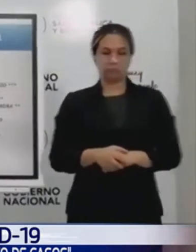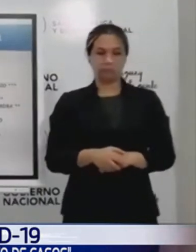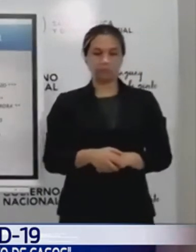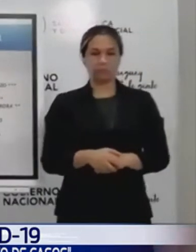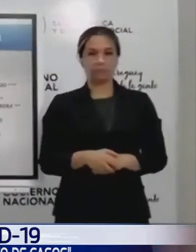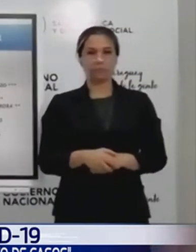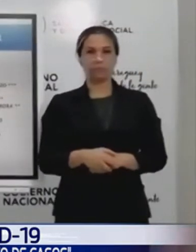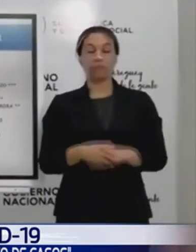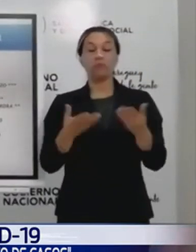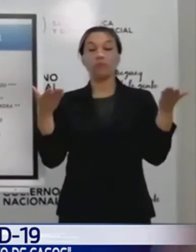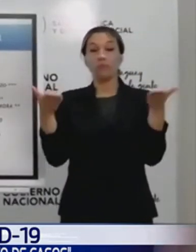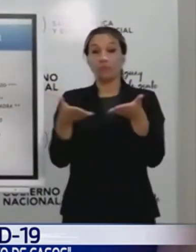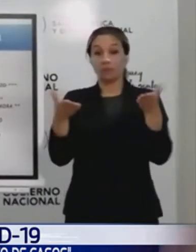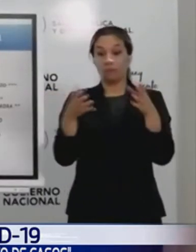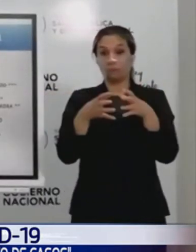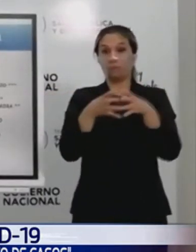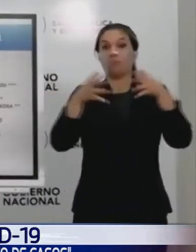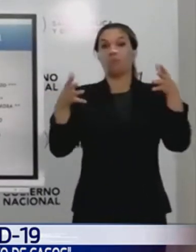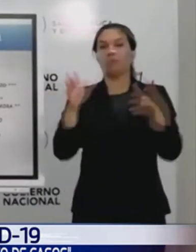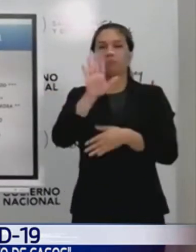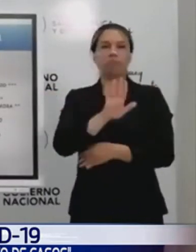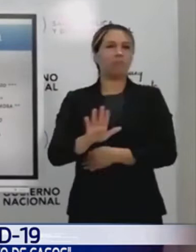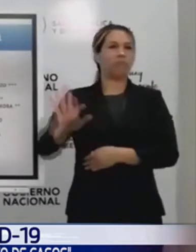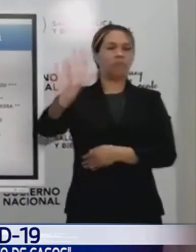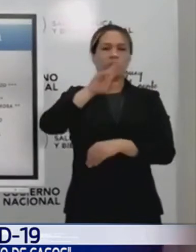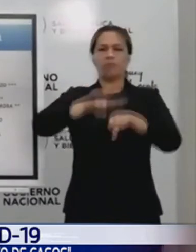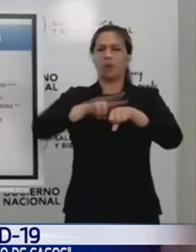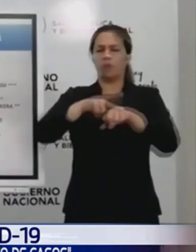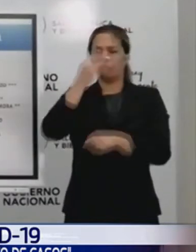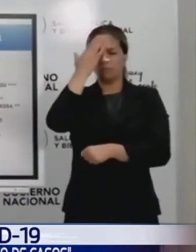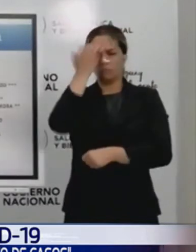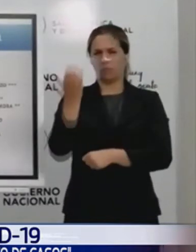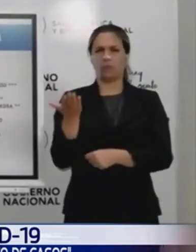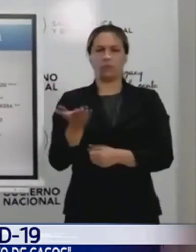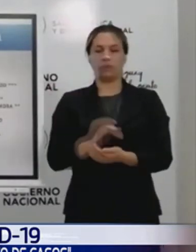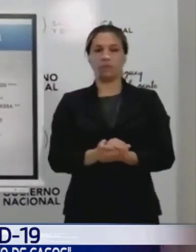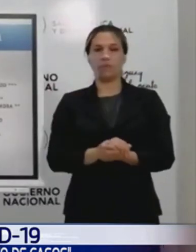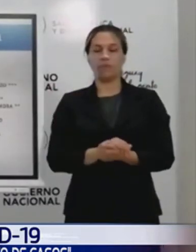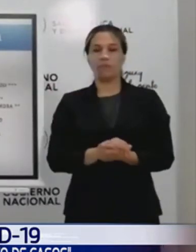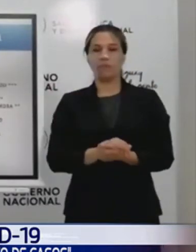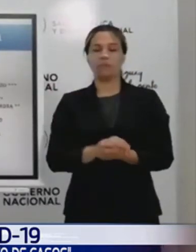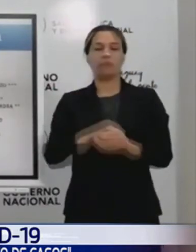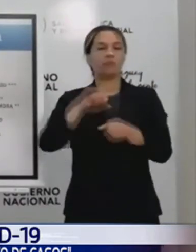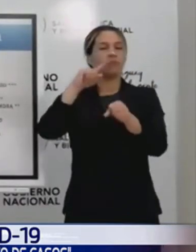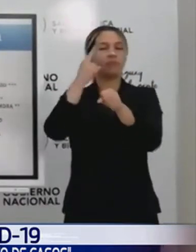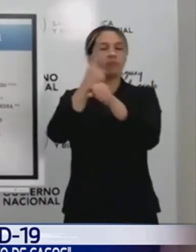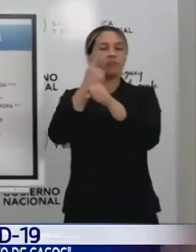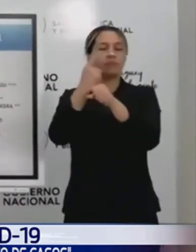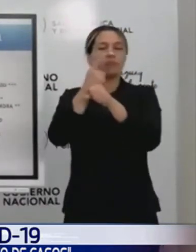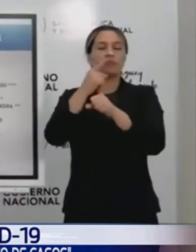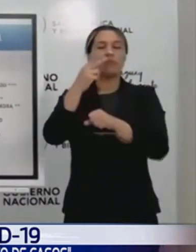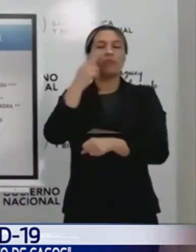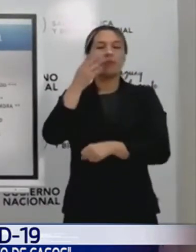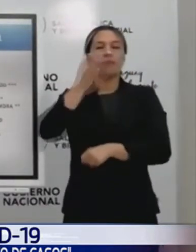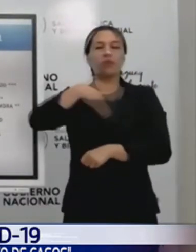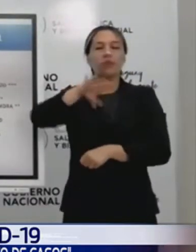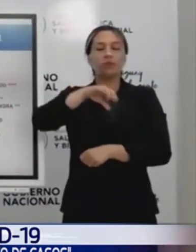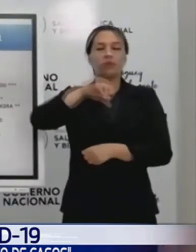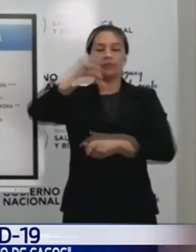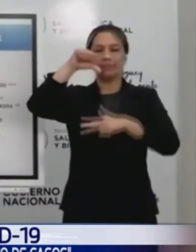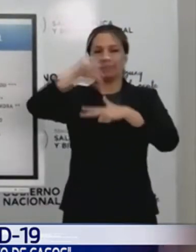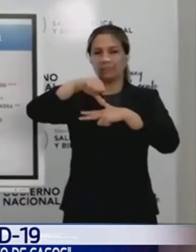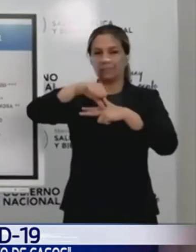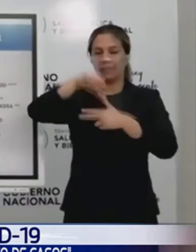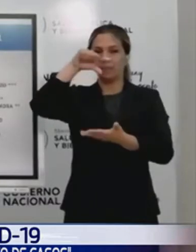Este aumento que tuvimos a nivel nacional, ¿a qué se debe? El principal epicentro de la epidemia está entre Central